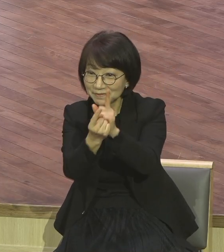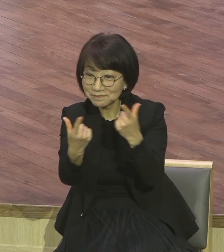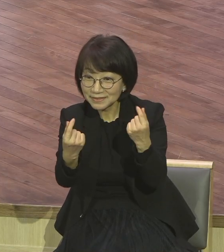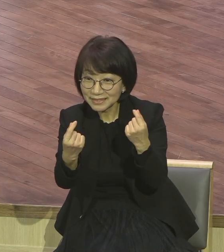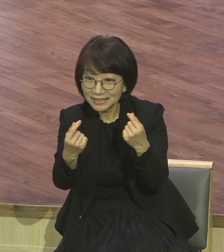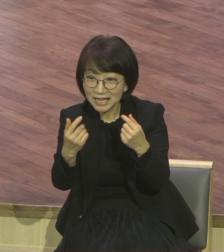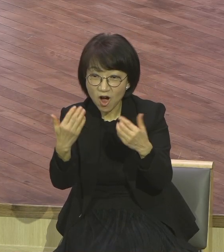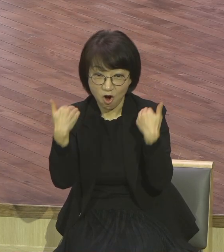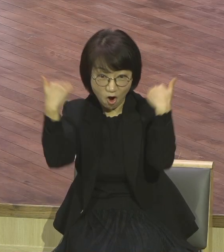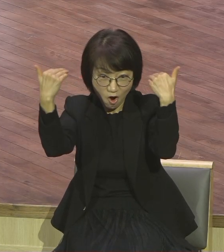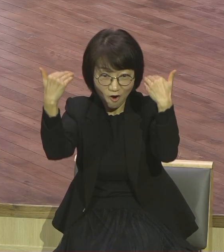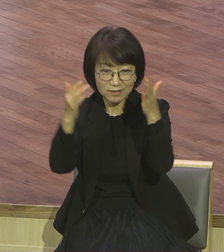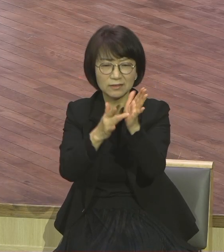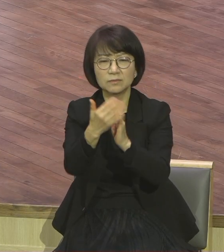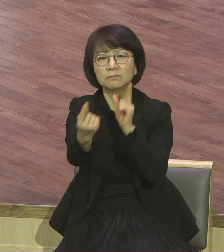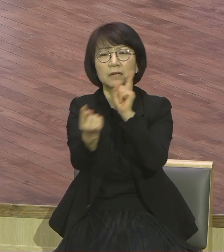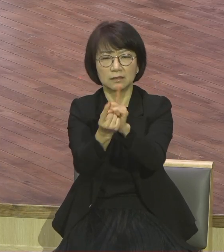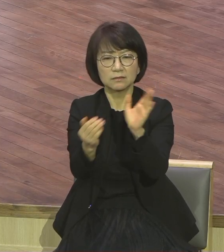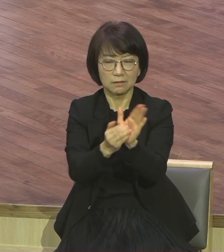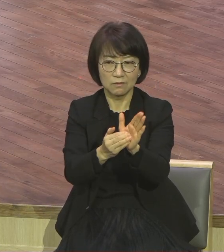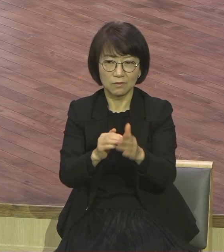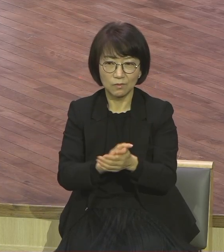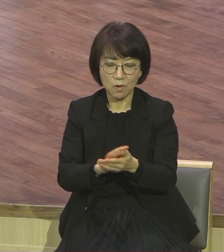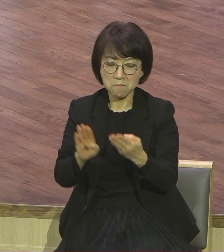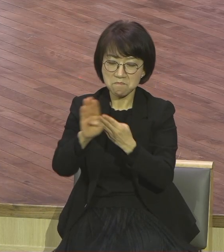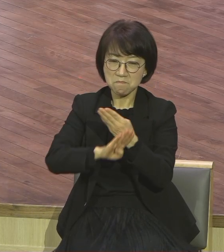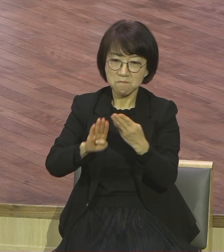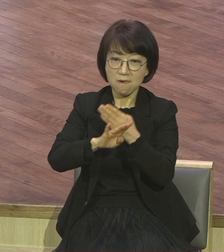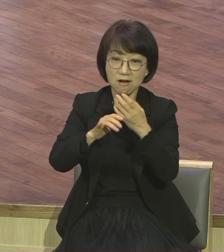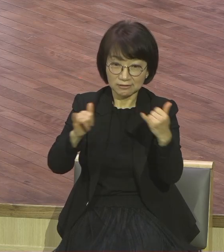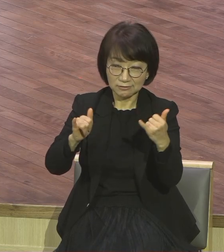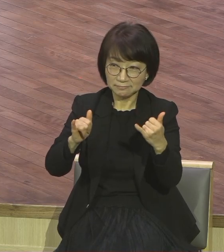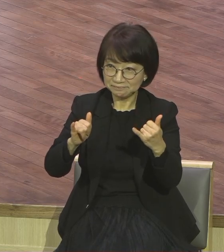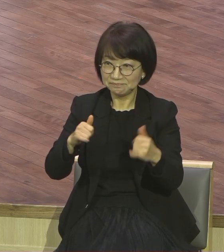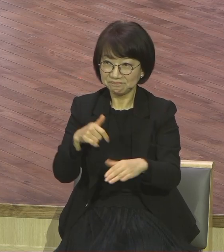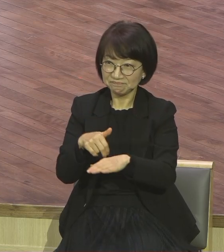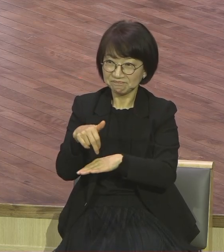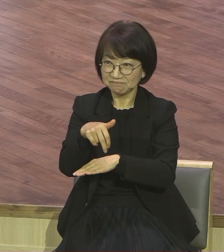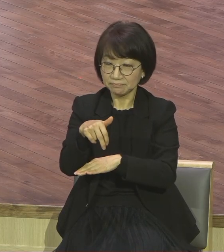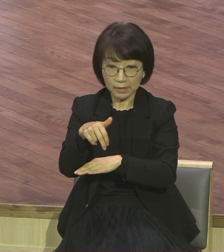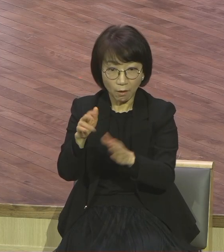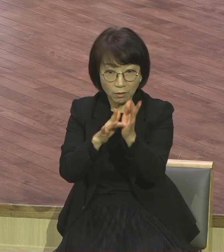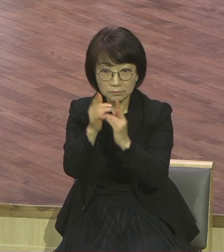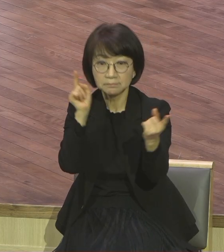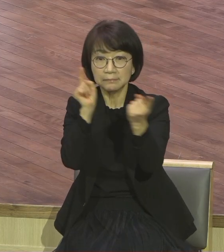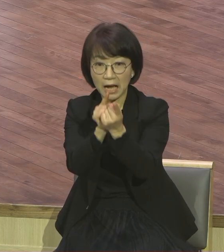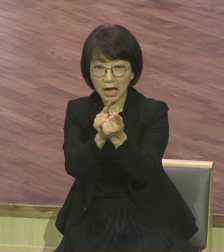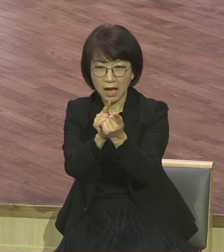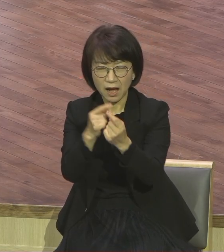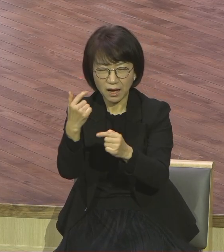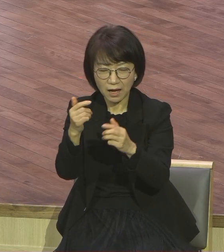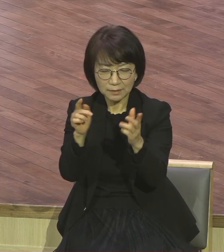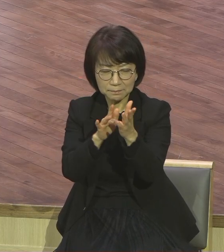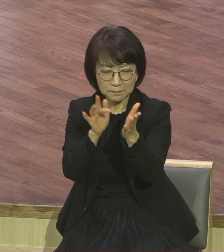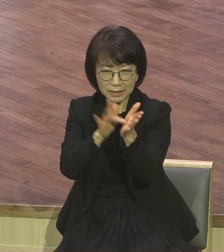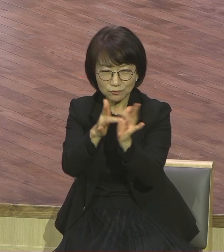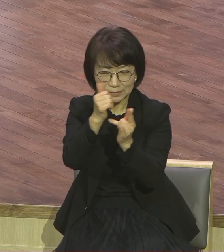바르시체인으로서 예수님 만났잖아요. 기독교인 되었잖아요. 이 속에 들이는 게 많잖아. 이러니까 날마다